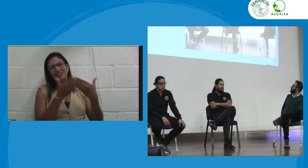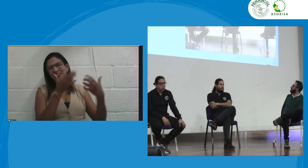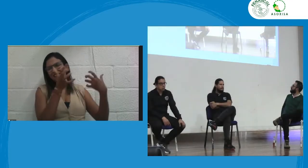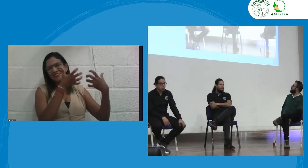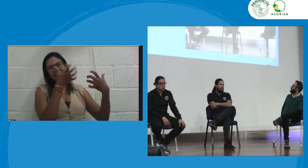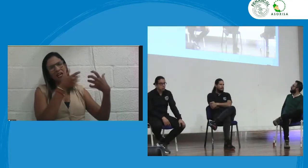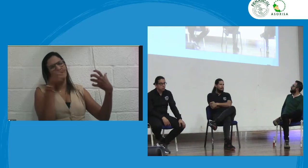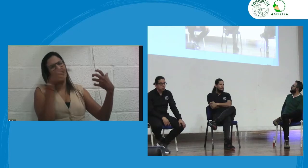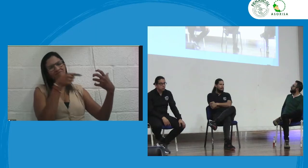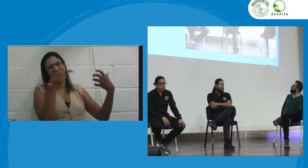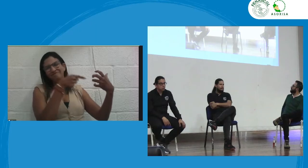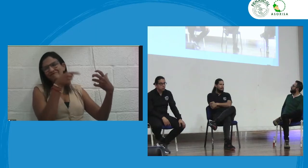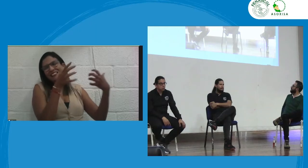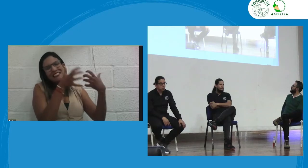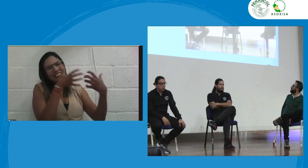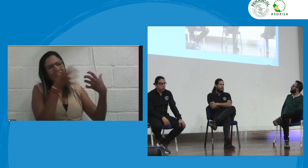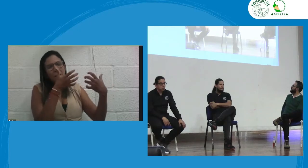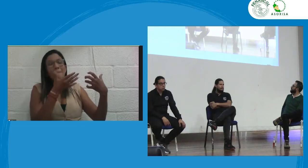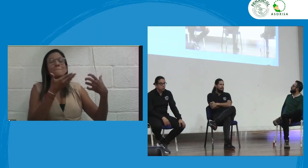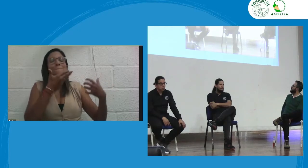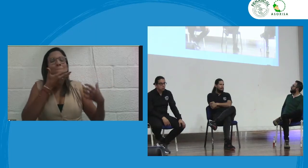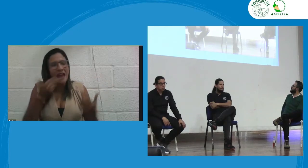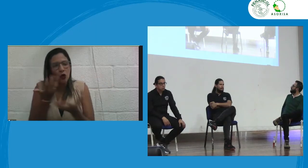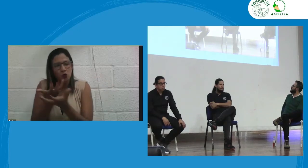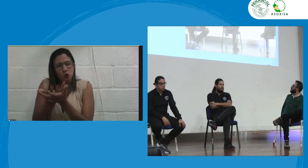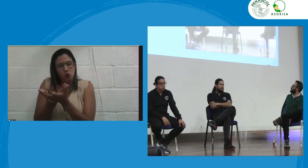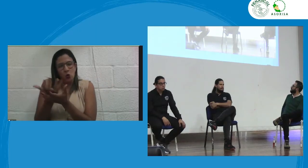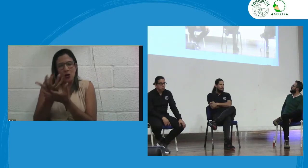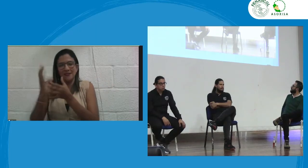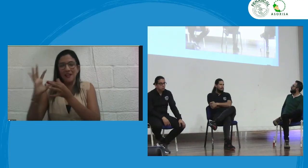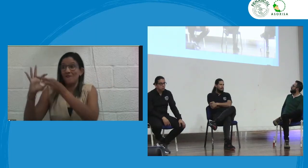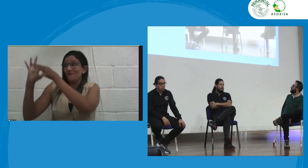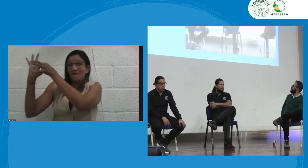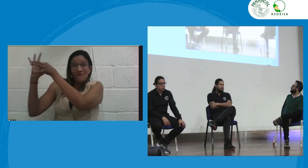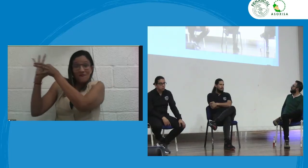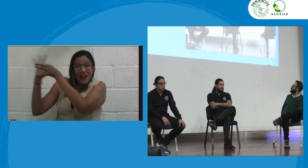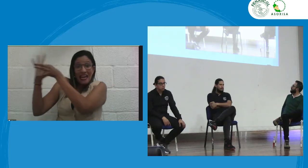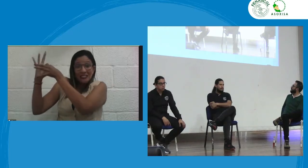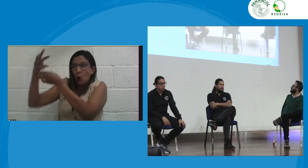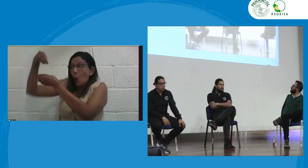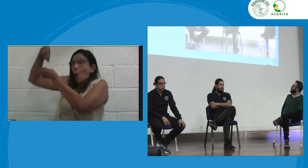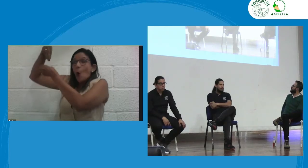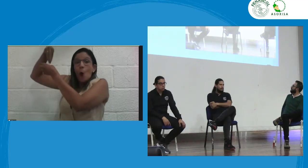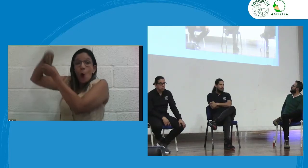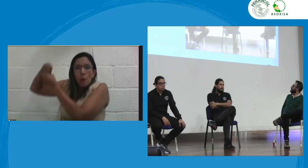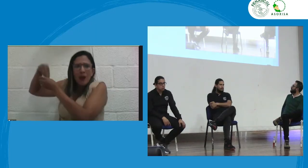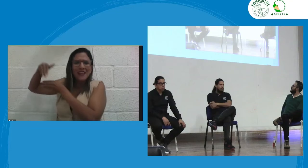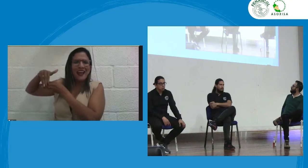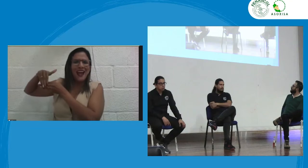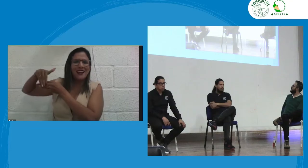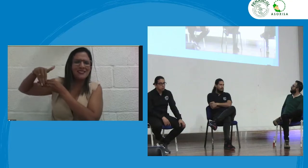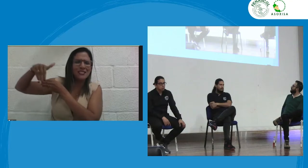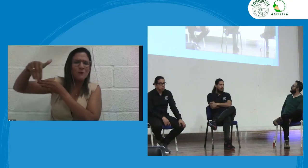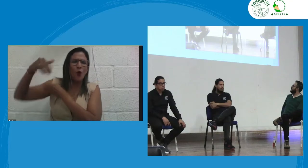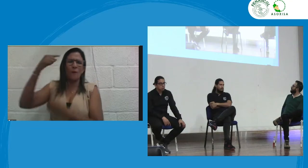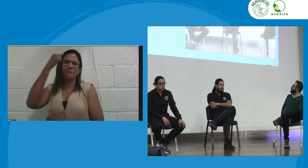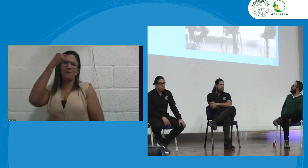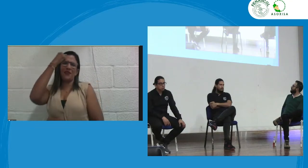con respecto al tema del sistema que es lo que nos facilita realmente yo